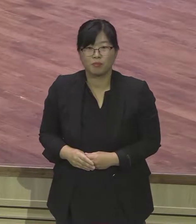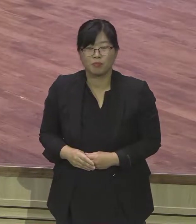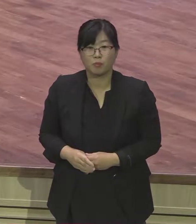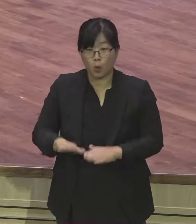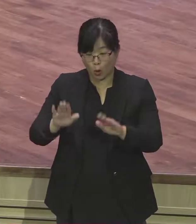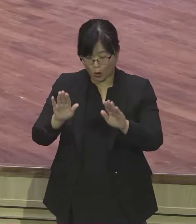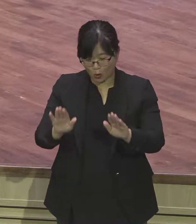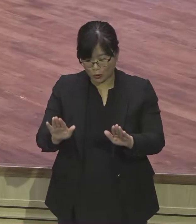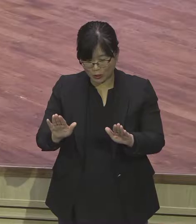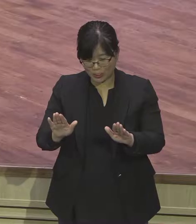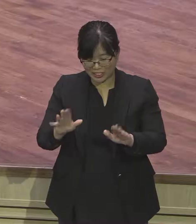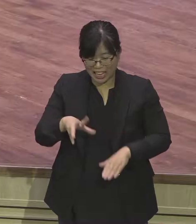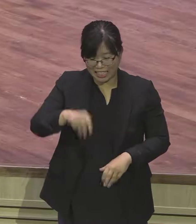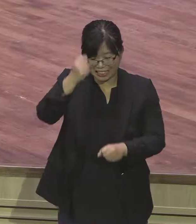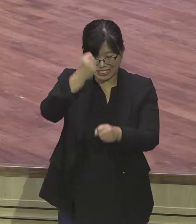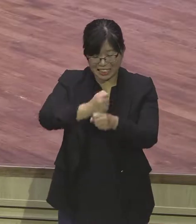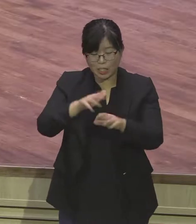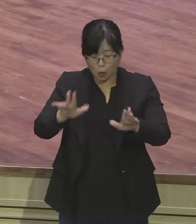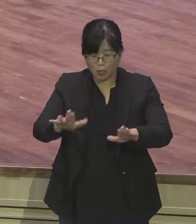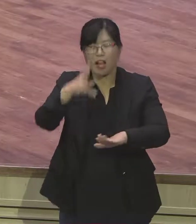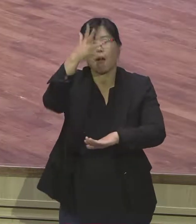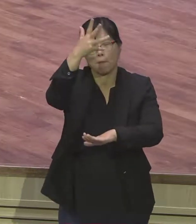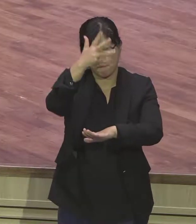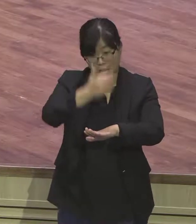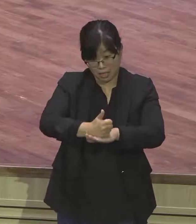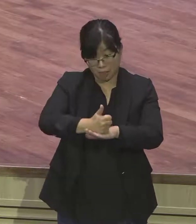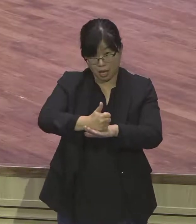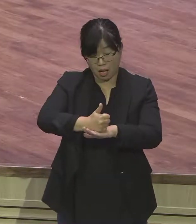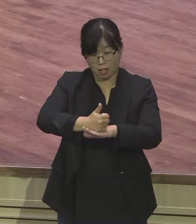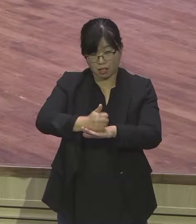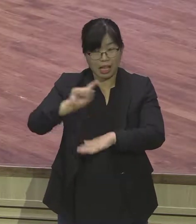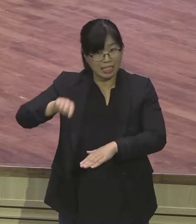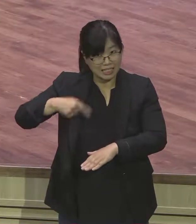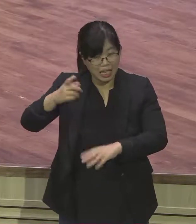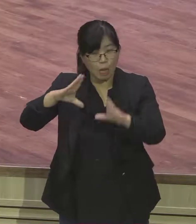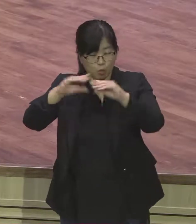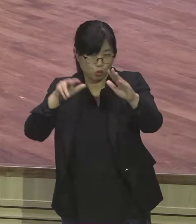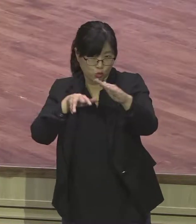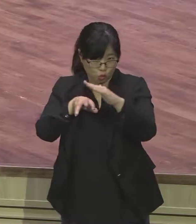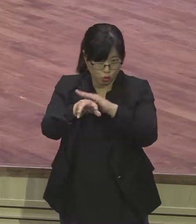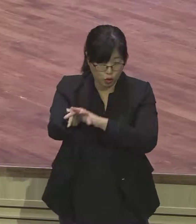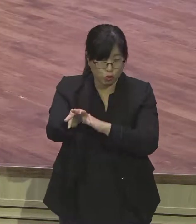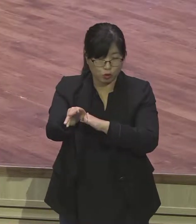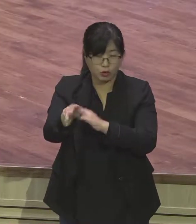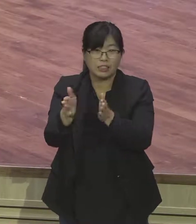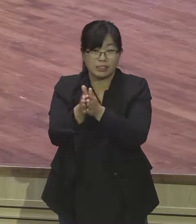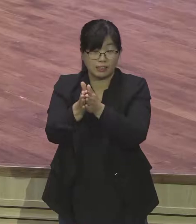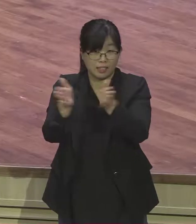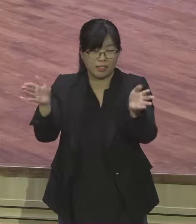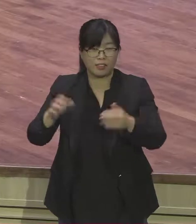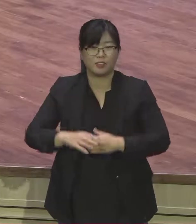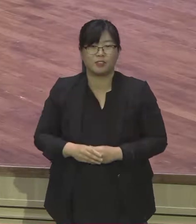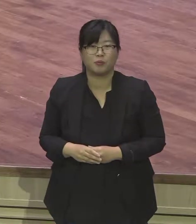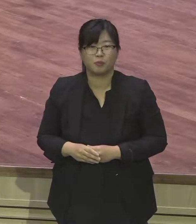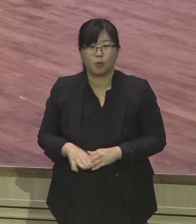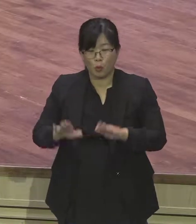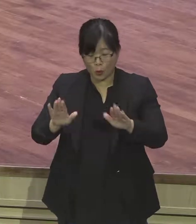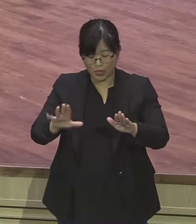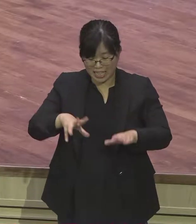말씀을 잘 보려고 합니다. 이 장세기는 크게 창조 타락 홍수